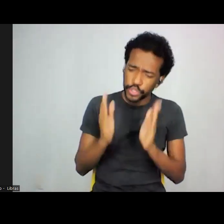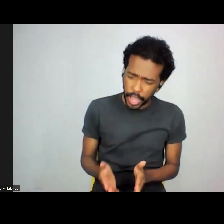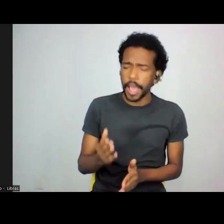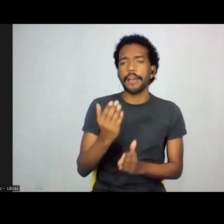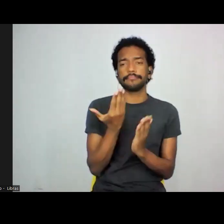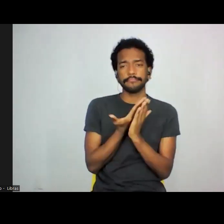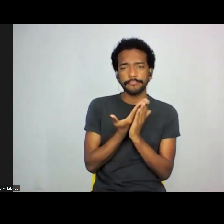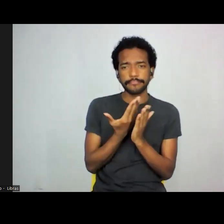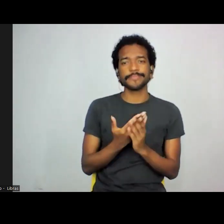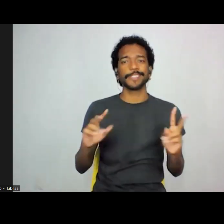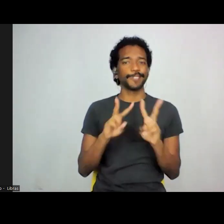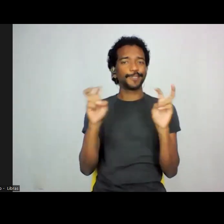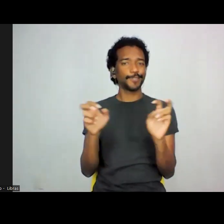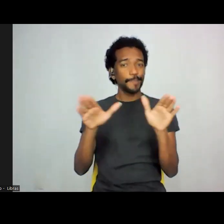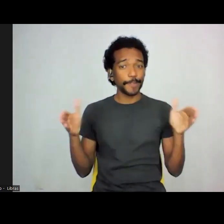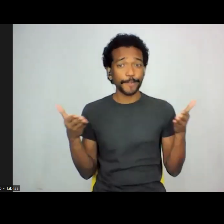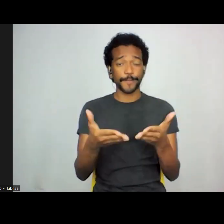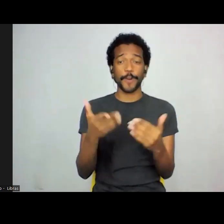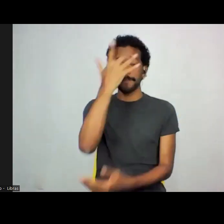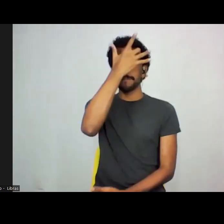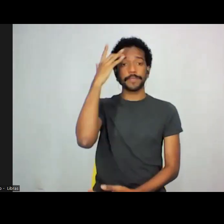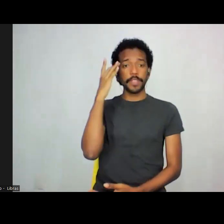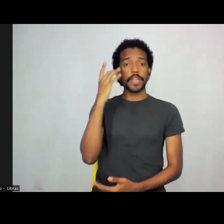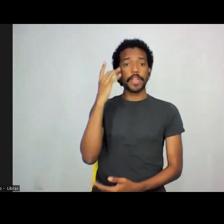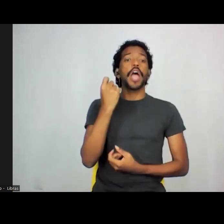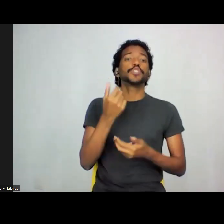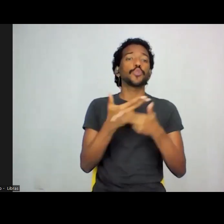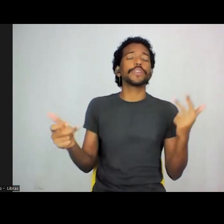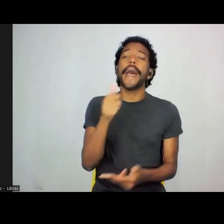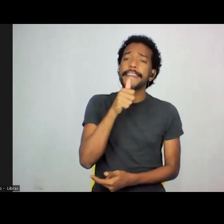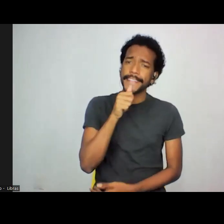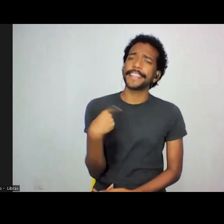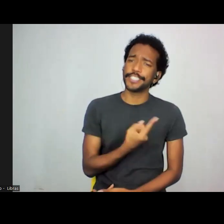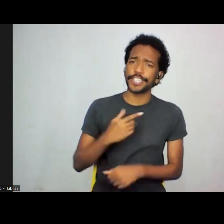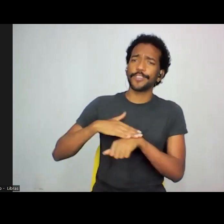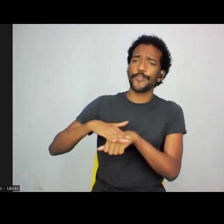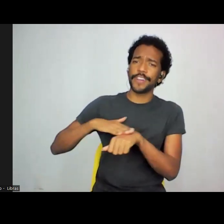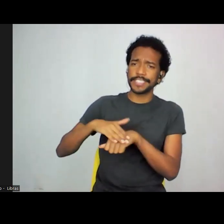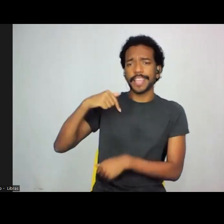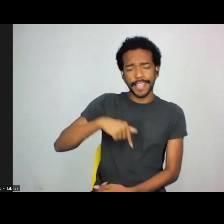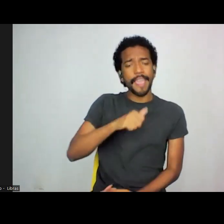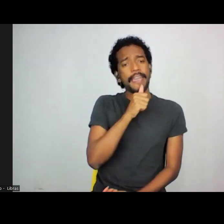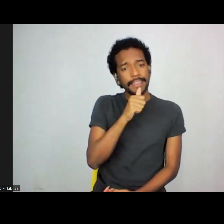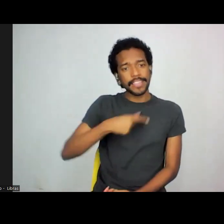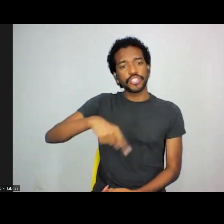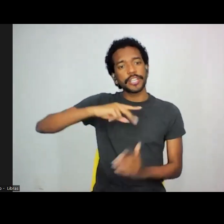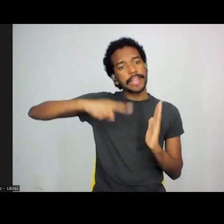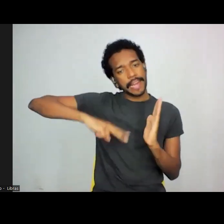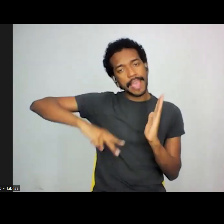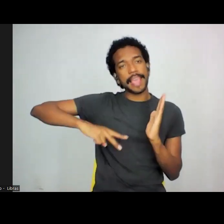a respeito de muitas das coisas que a gente ainda está aqui falando, que é uma pena que a gente lê muitas